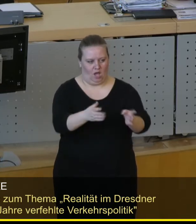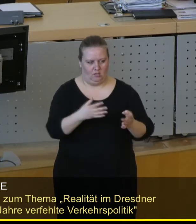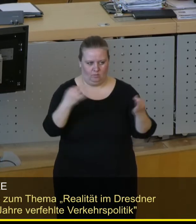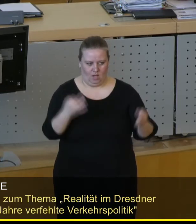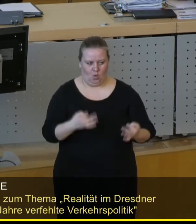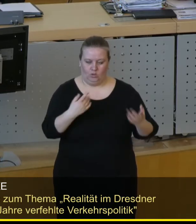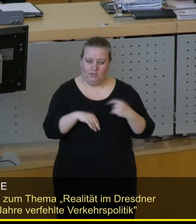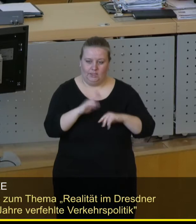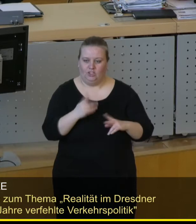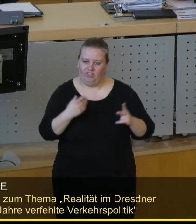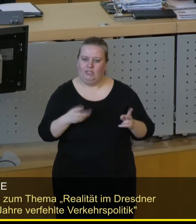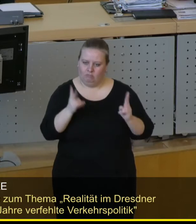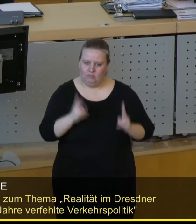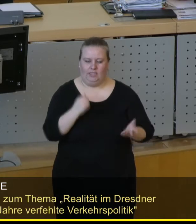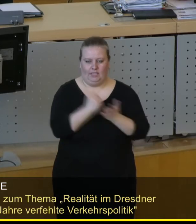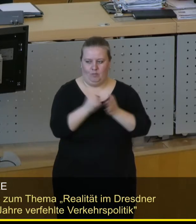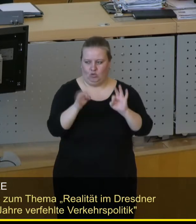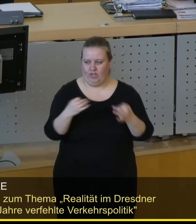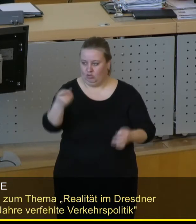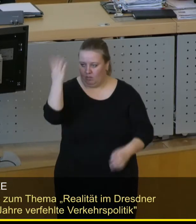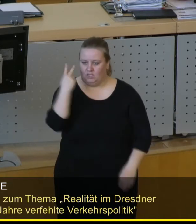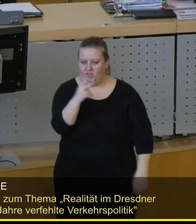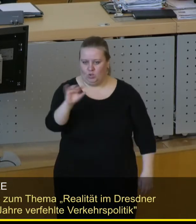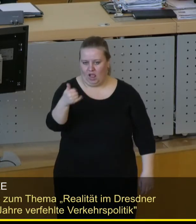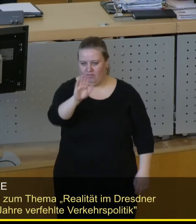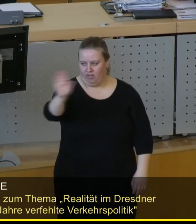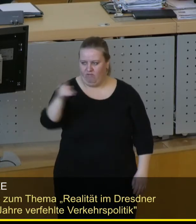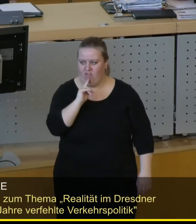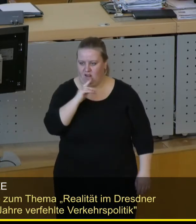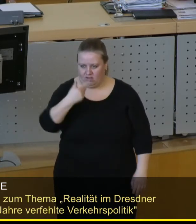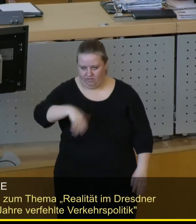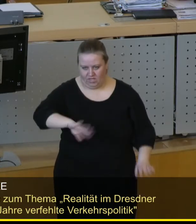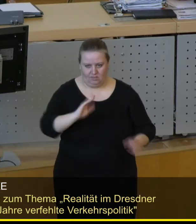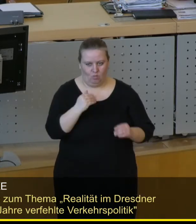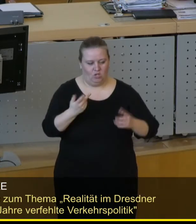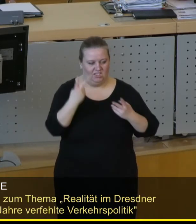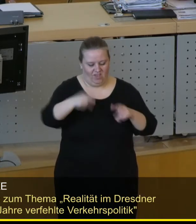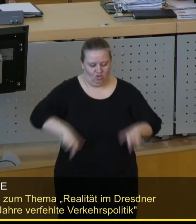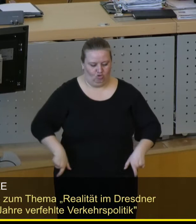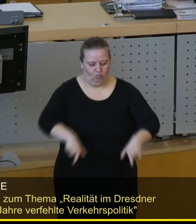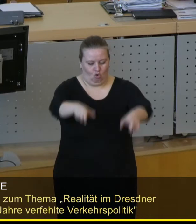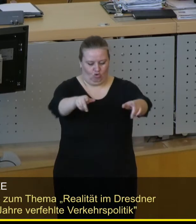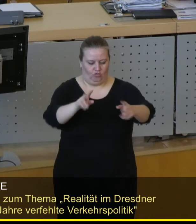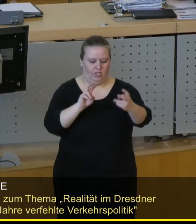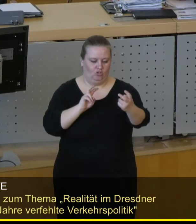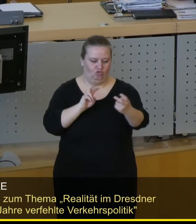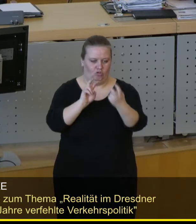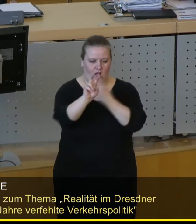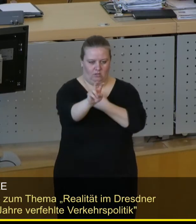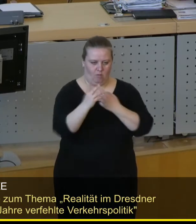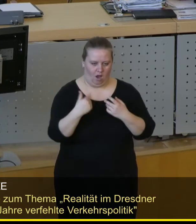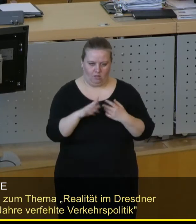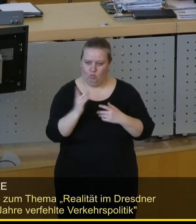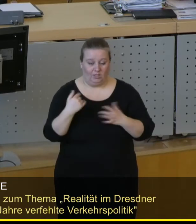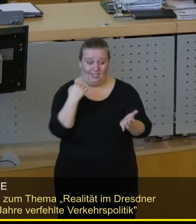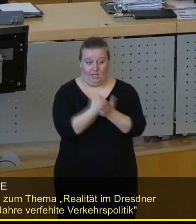Wir wollen nicht, dass sie nicht genehmigungsfähig ist. Nämlich Ihr Fehler 2011 gewesen, dass Sie eine zweispurische Straße an der Straßenbahn vorbeiführen lassen wollten und diese